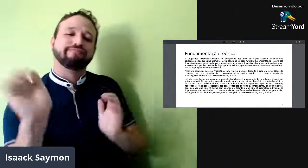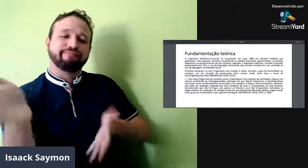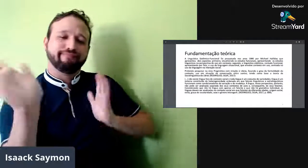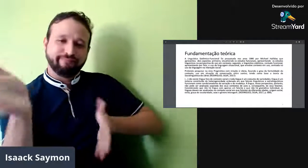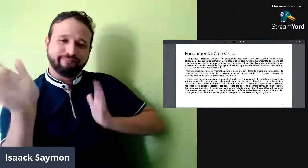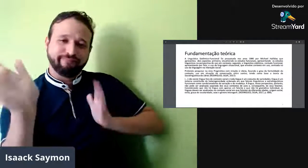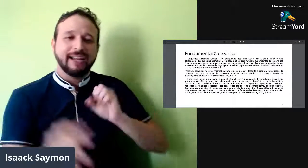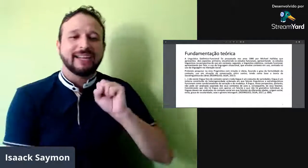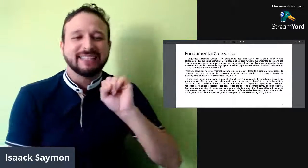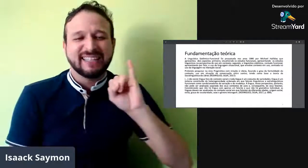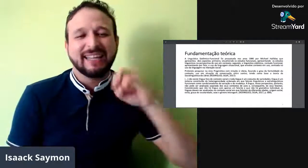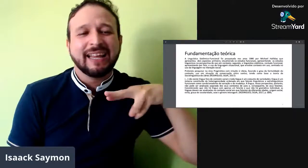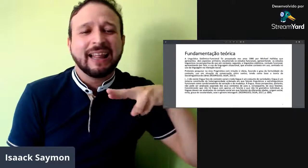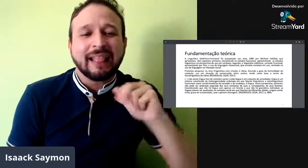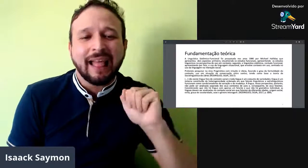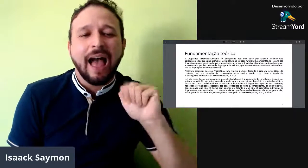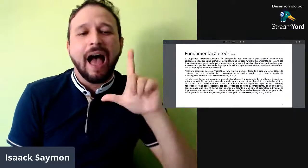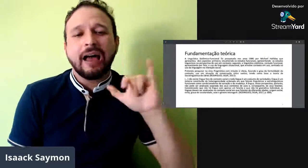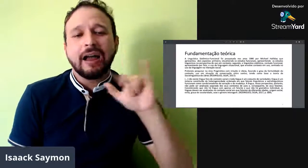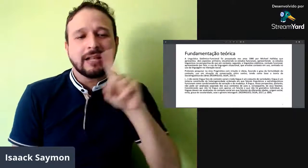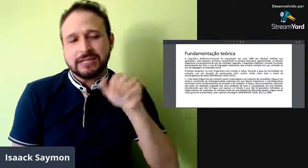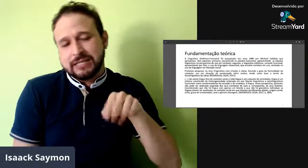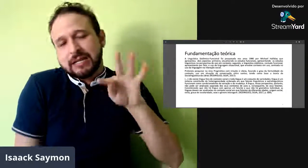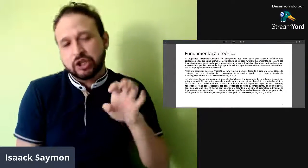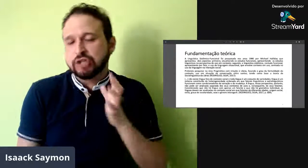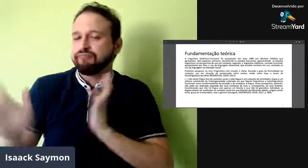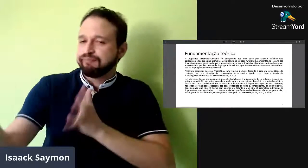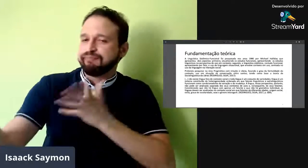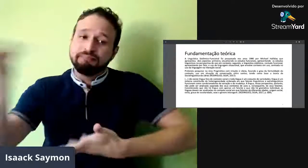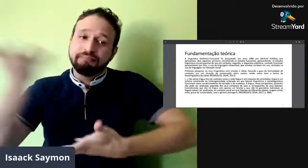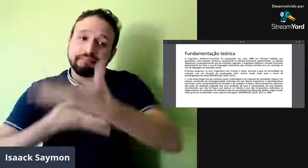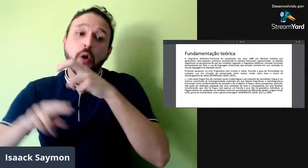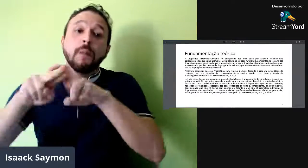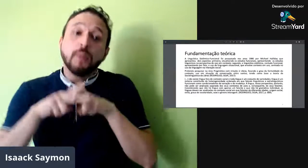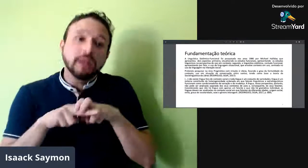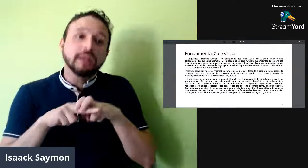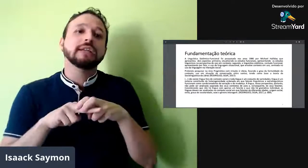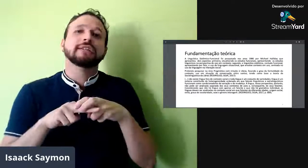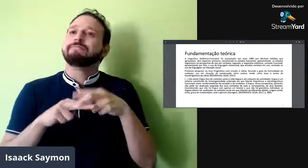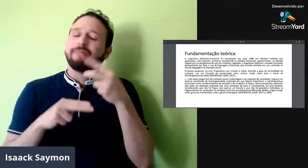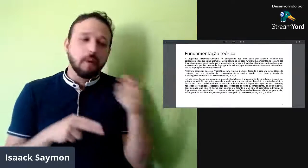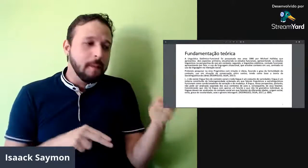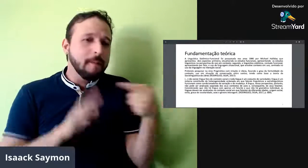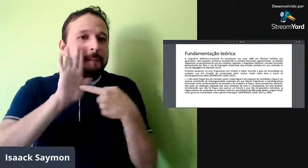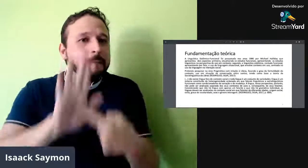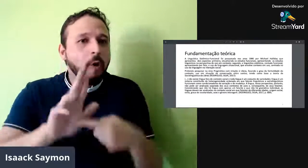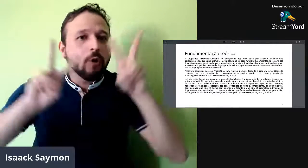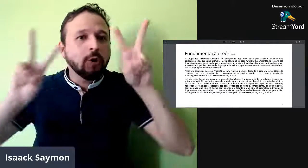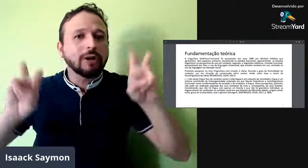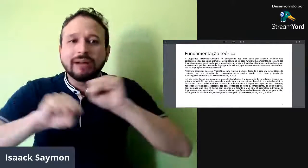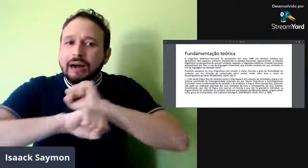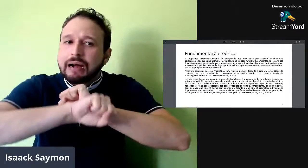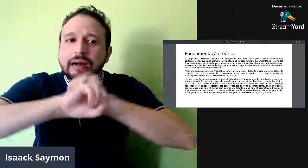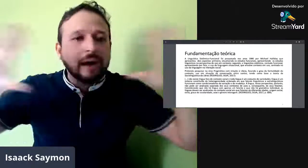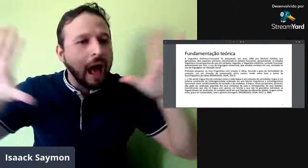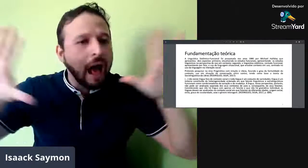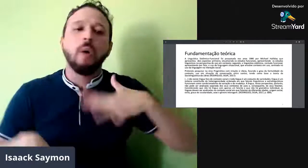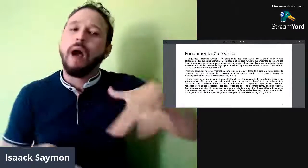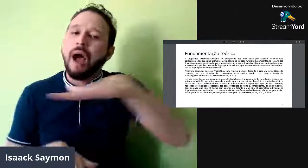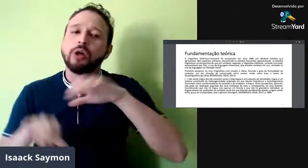Existe essa interagem entre os surdos na comunidade, né, essa informalidade. Então, por isso que eu